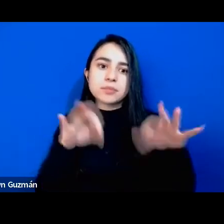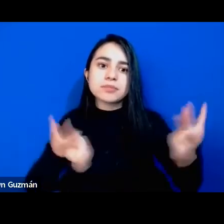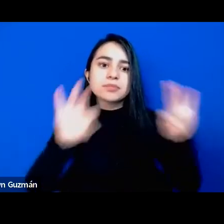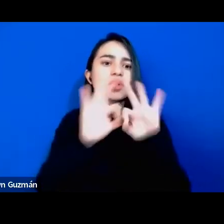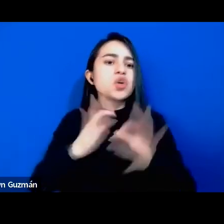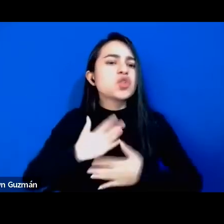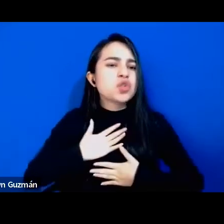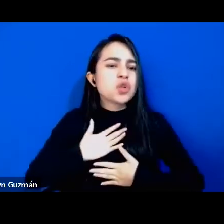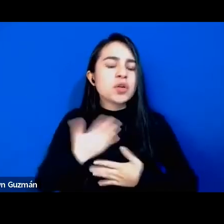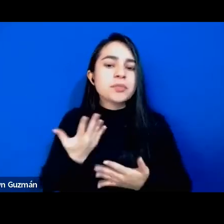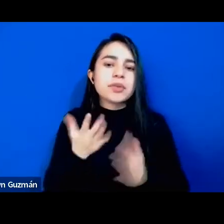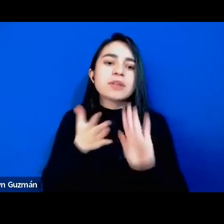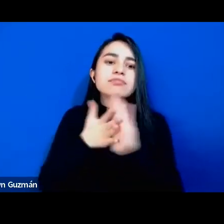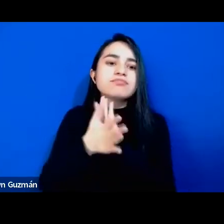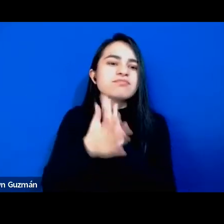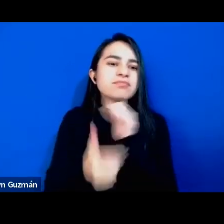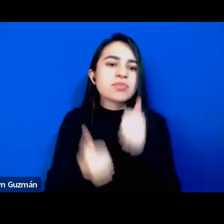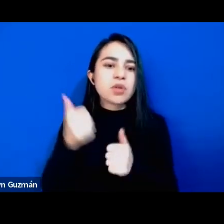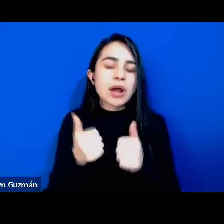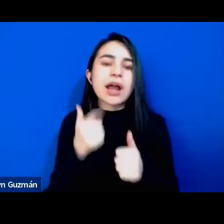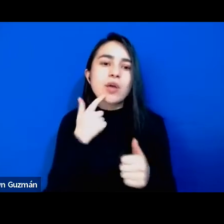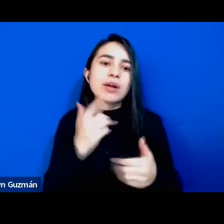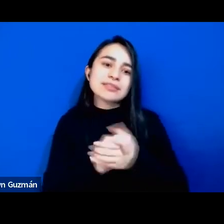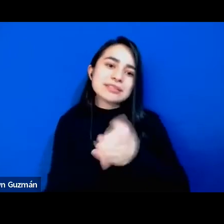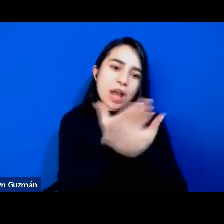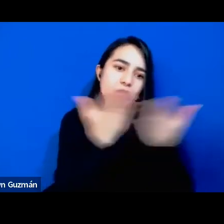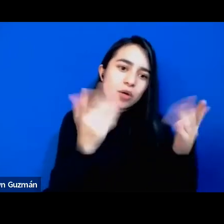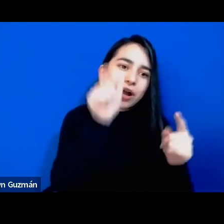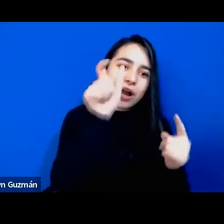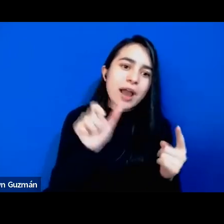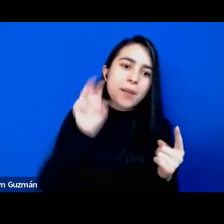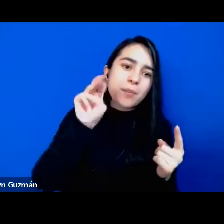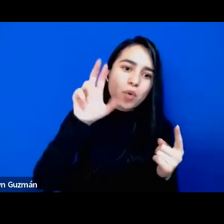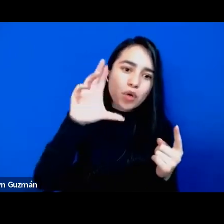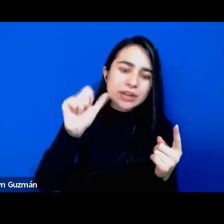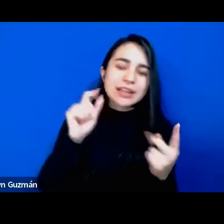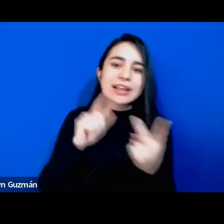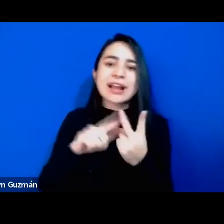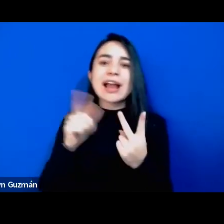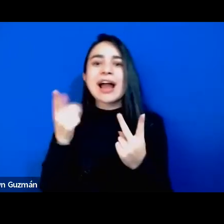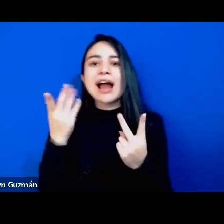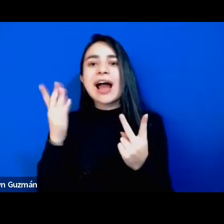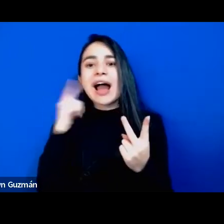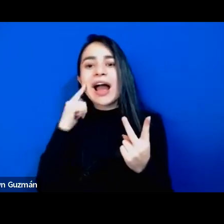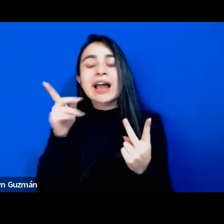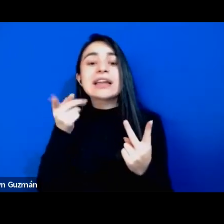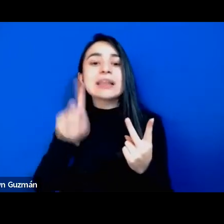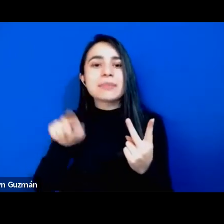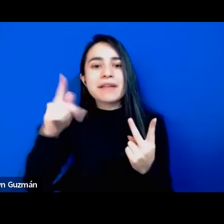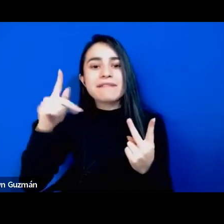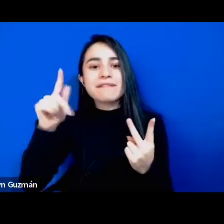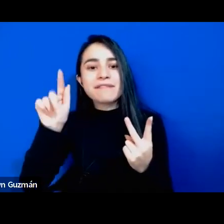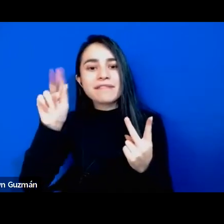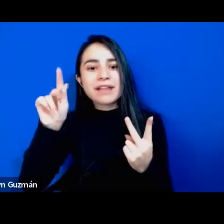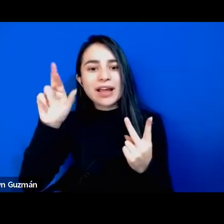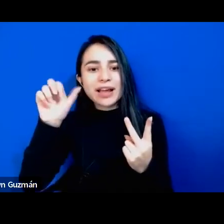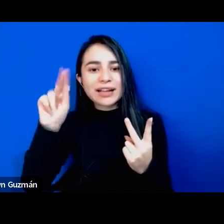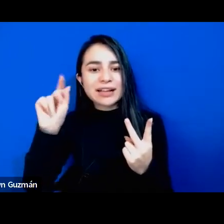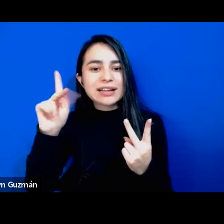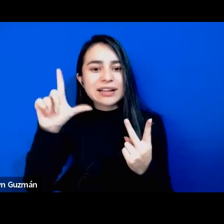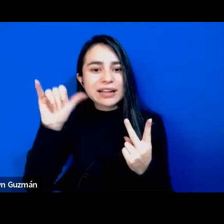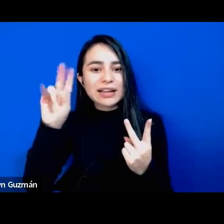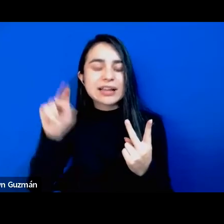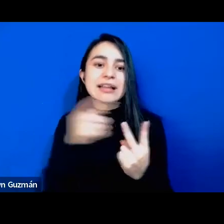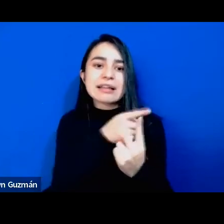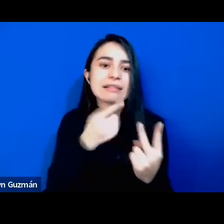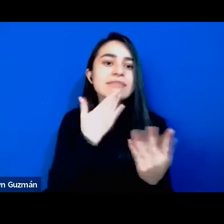también saludar mis compañeras, con Mónica, Ocho Curiel y también Frankie por este, este